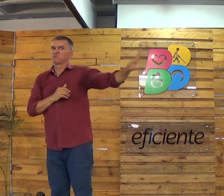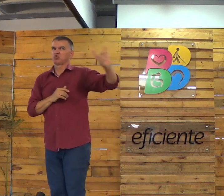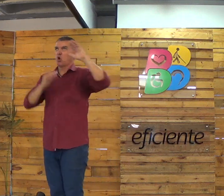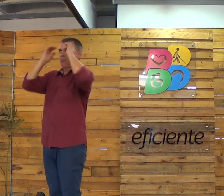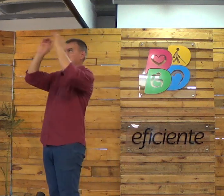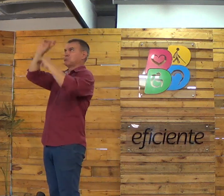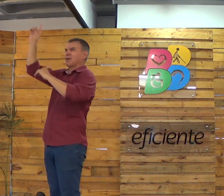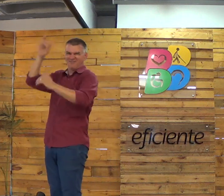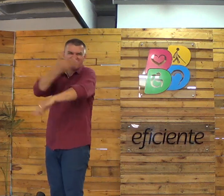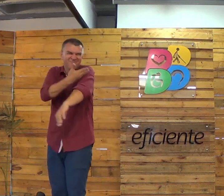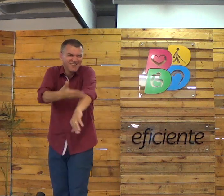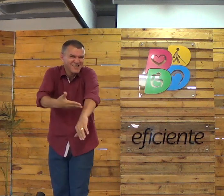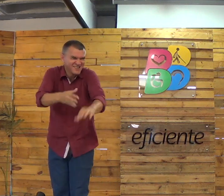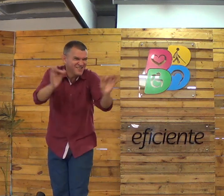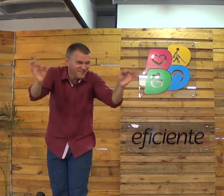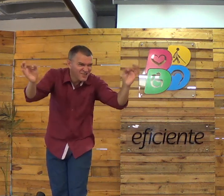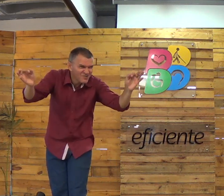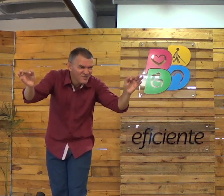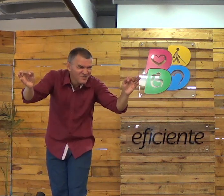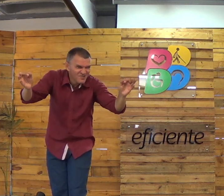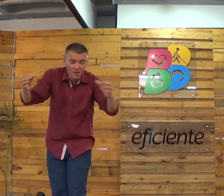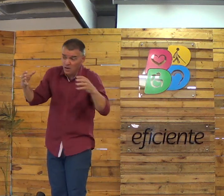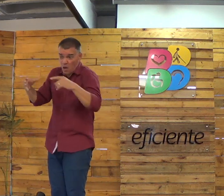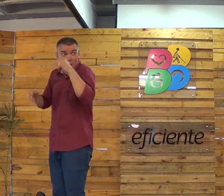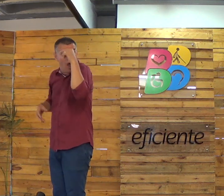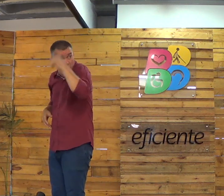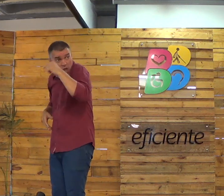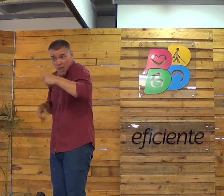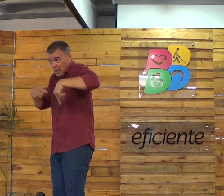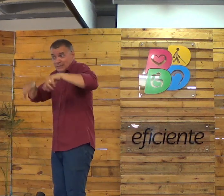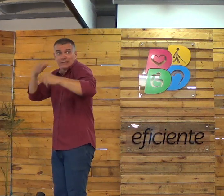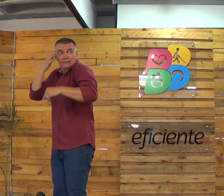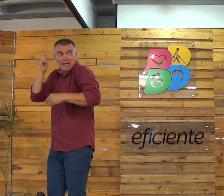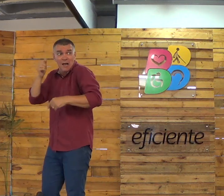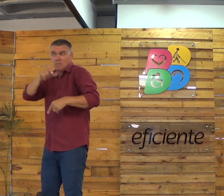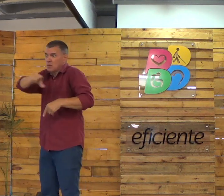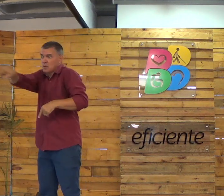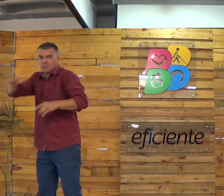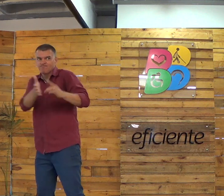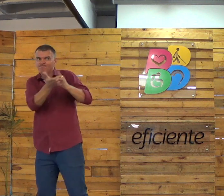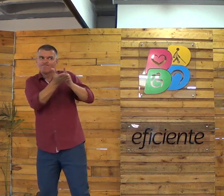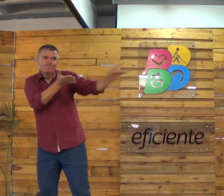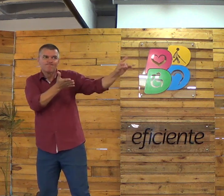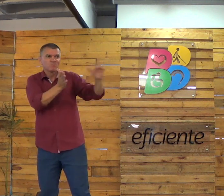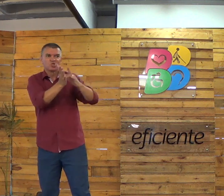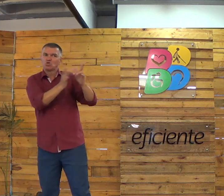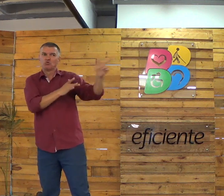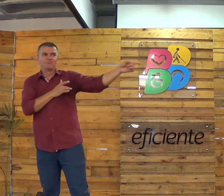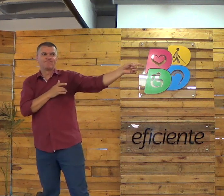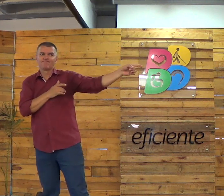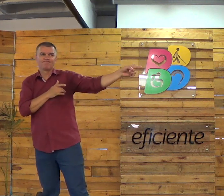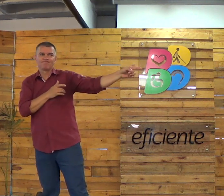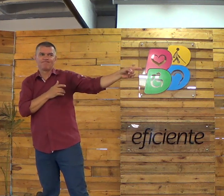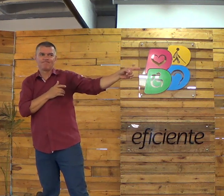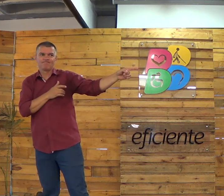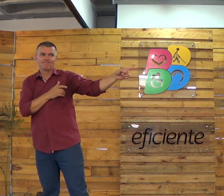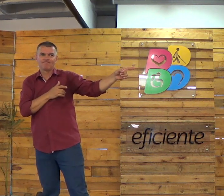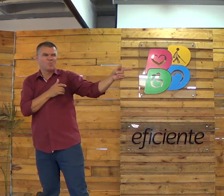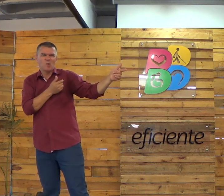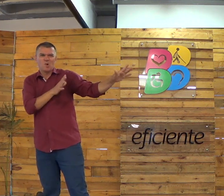mas eles não tinham costume de seguir Jesus, né? Mas de agradecer a Deus. Eles não gostavam de Jesus.